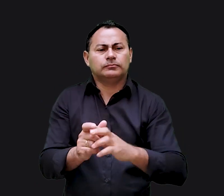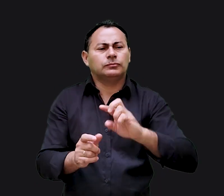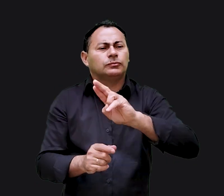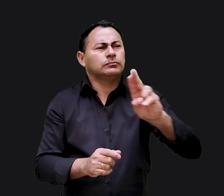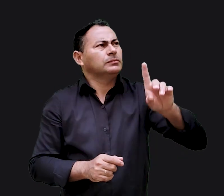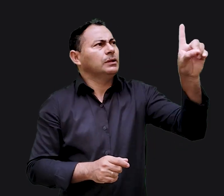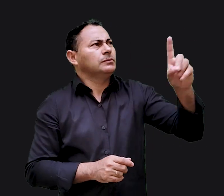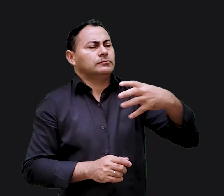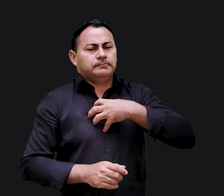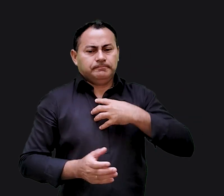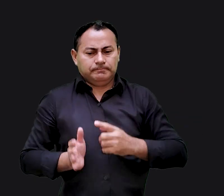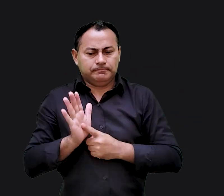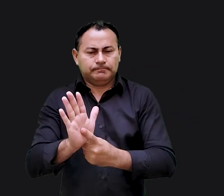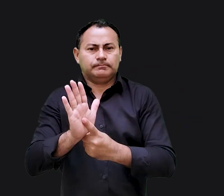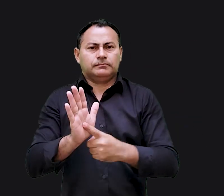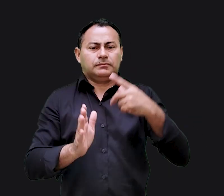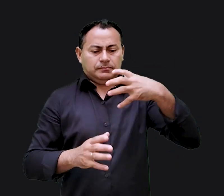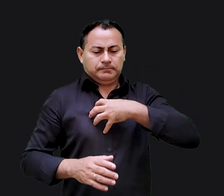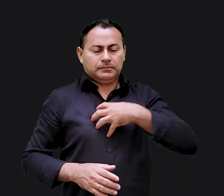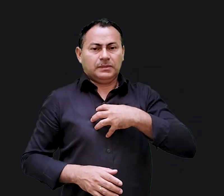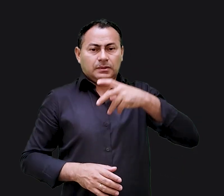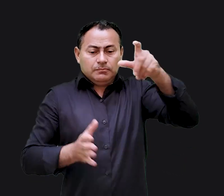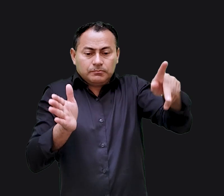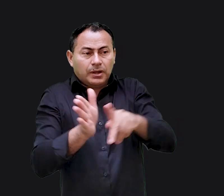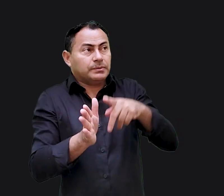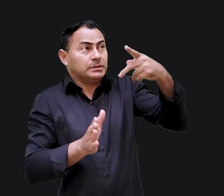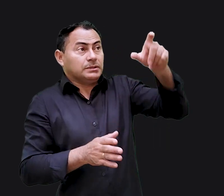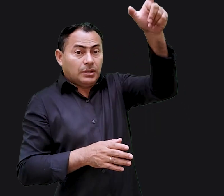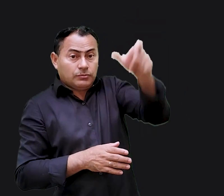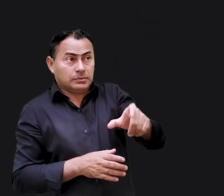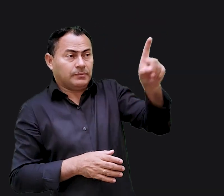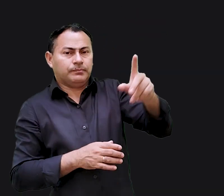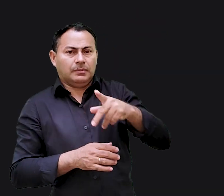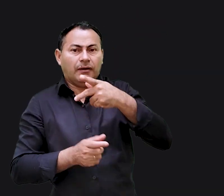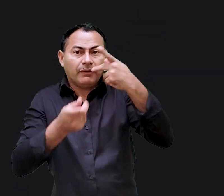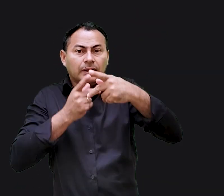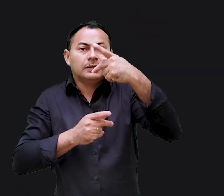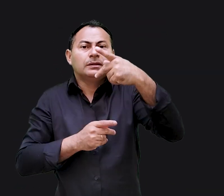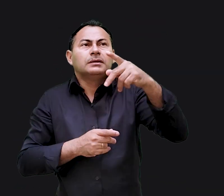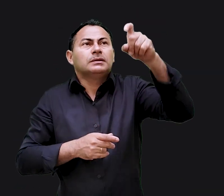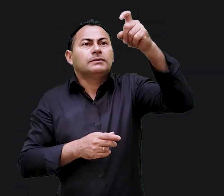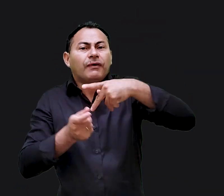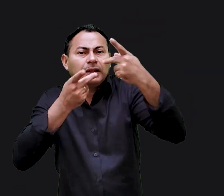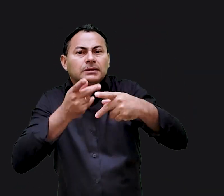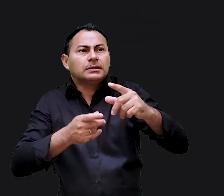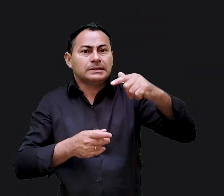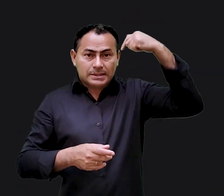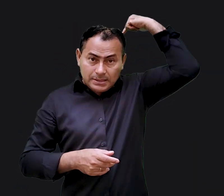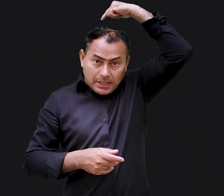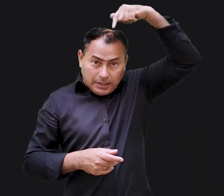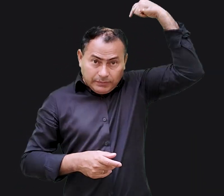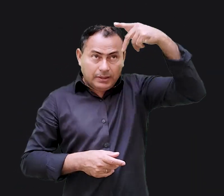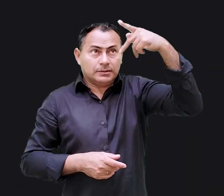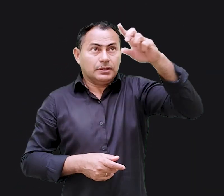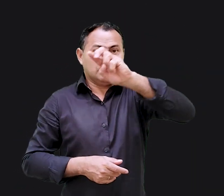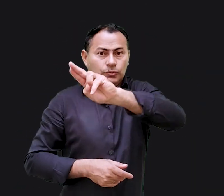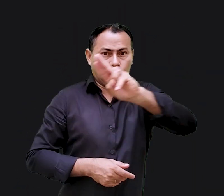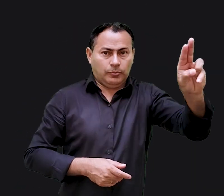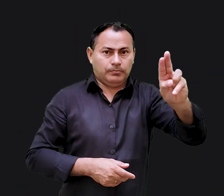O seu nome é uma tentativa de expressar a essência do seu ser. Quando você diz, santificado seja o teu nome, você está